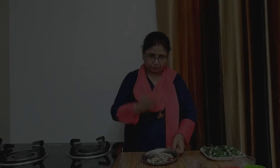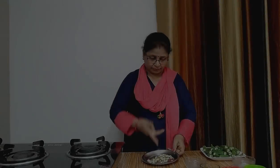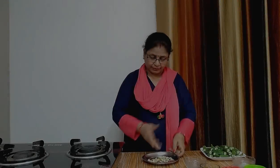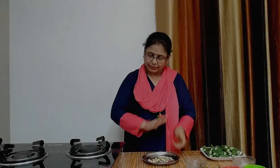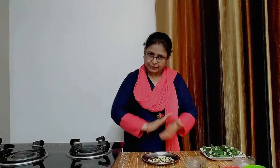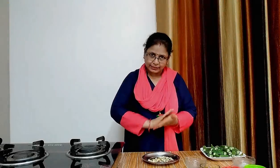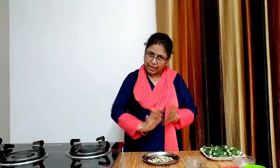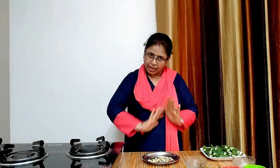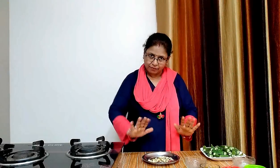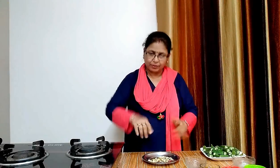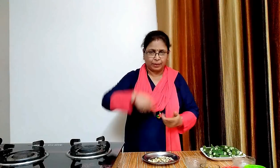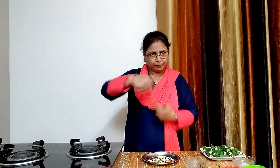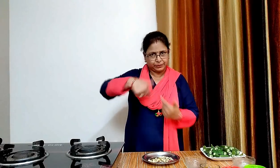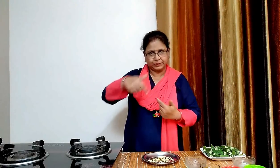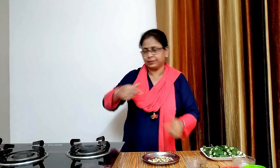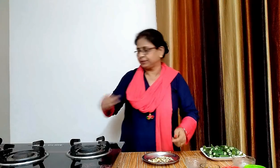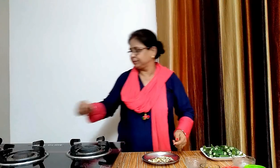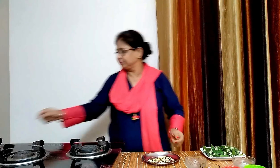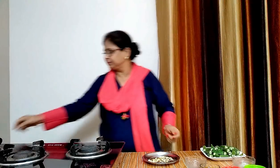अब इसे मिक्सेजार में डालकर पीस लेंगे